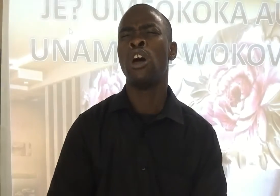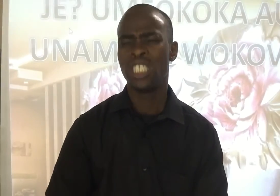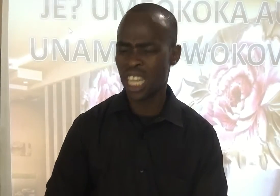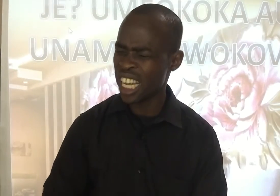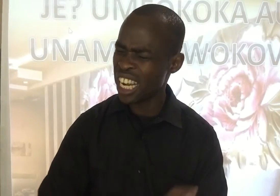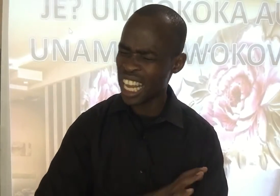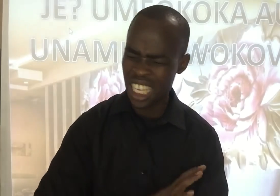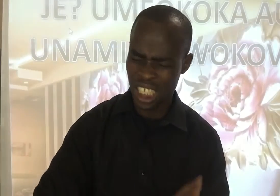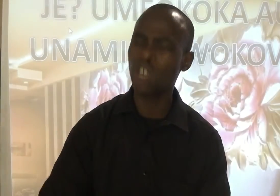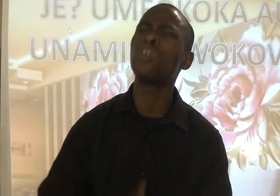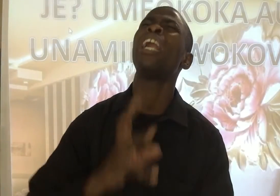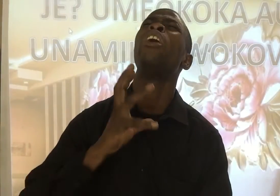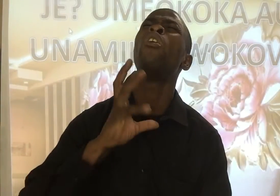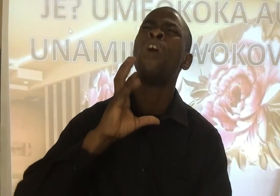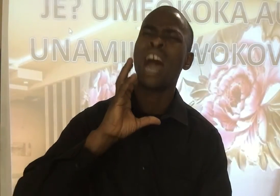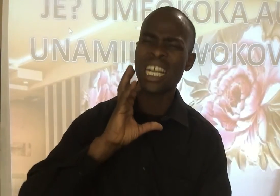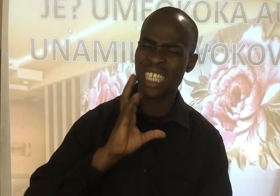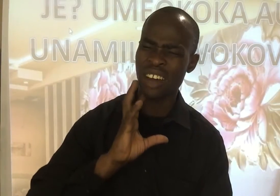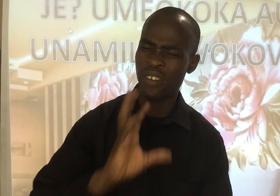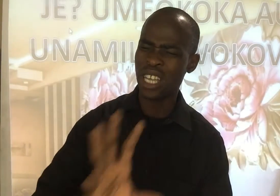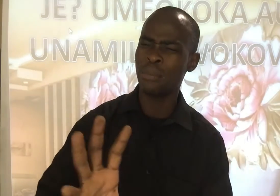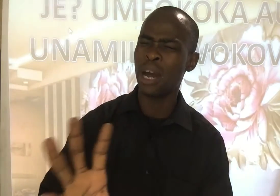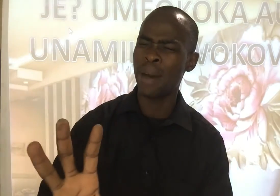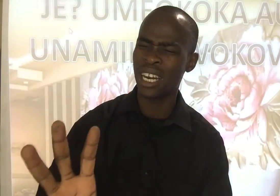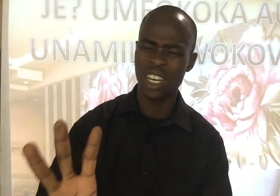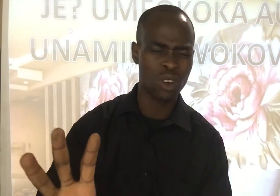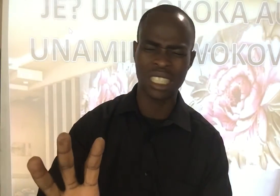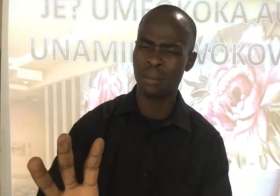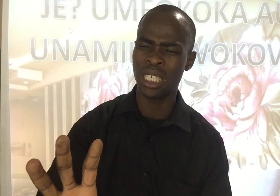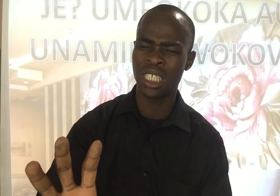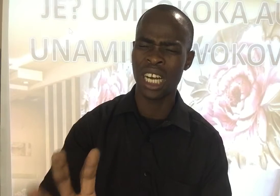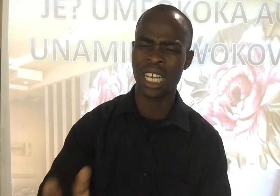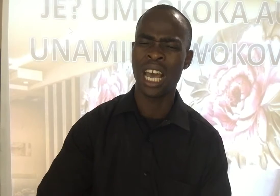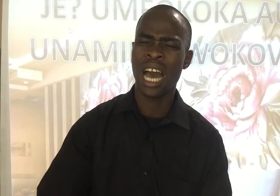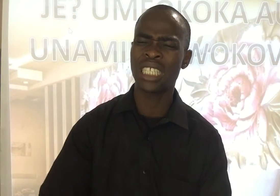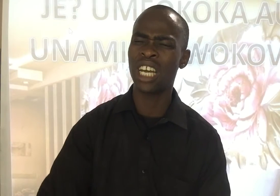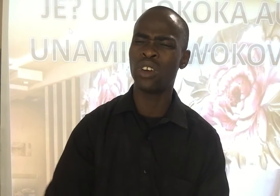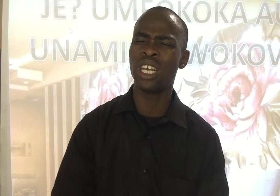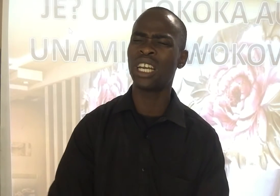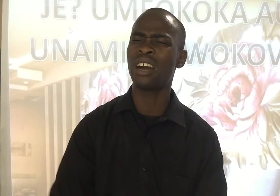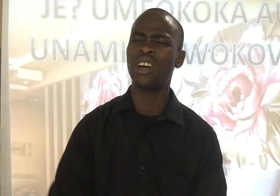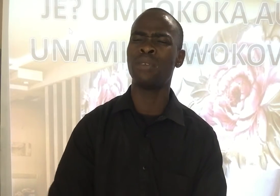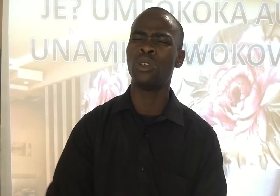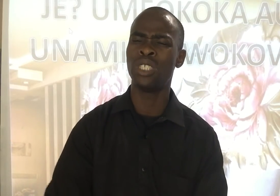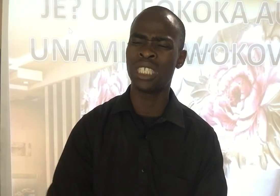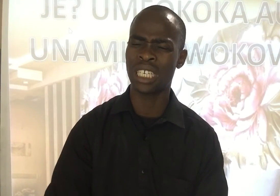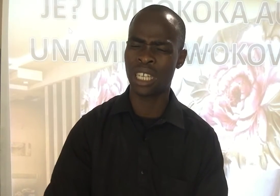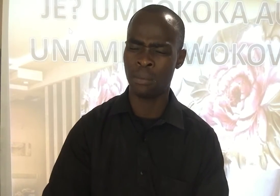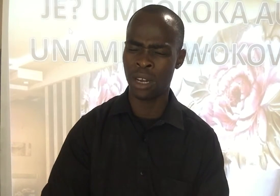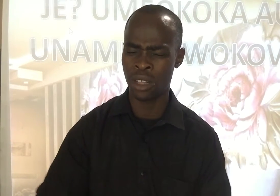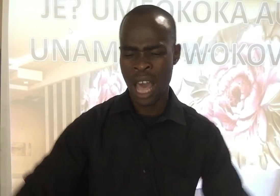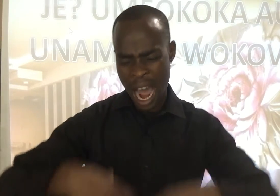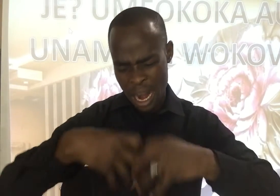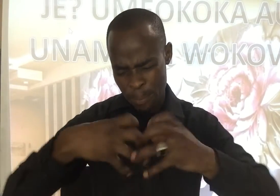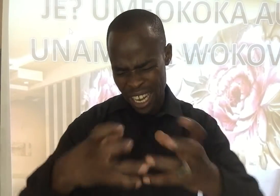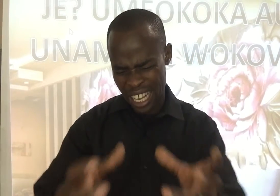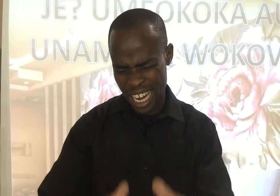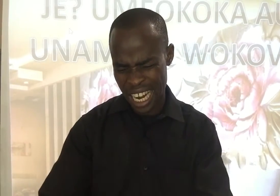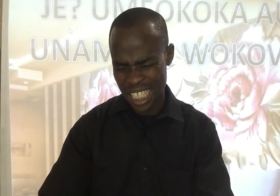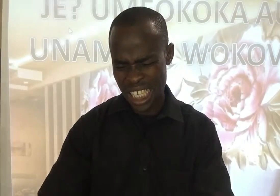Linda hii siku ya leo Hachi kafanye maabadiriku katika maishi yake Hachi aneno hili li kafanye miujiza katika maishi Anapoe rekea kazi